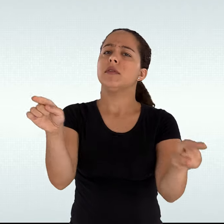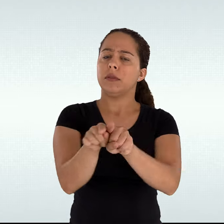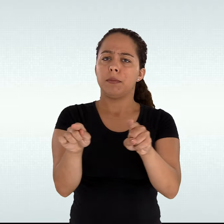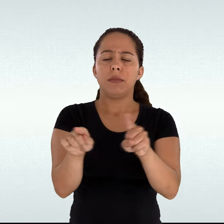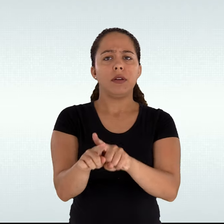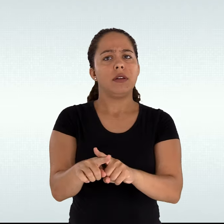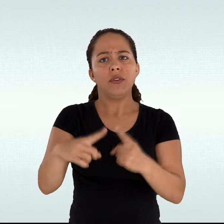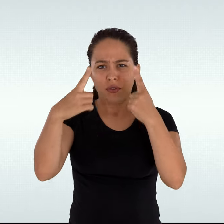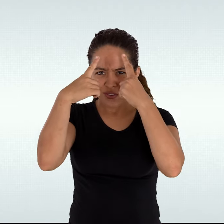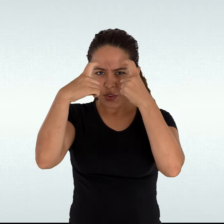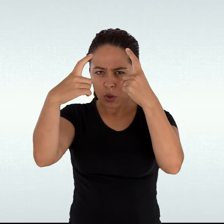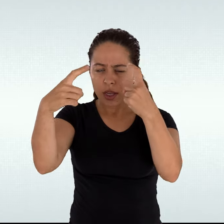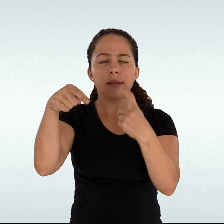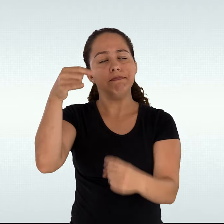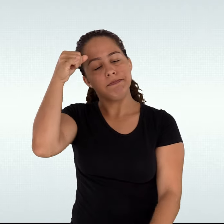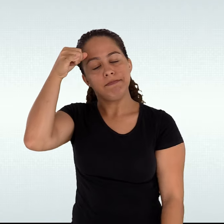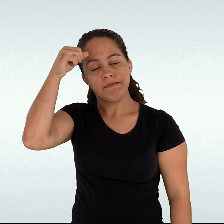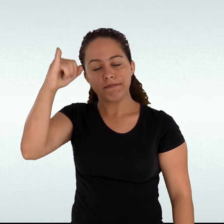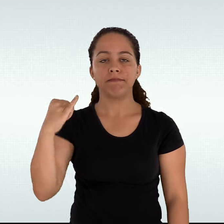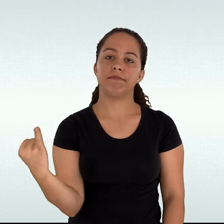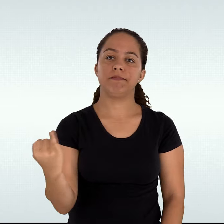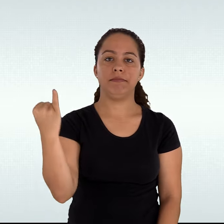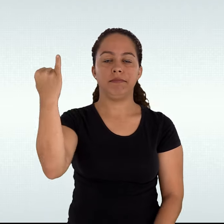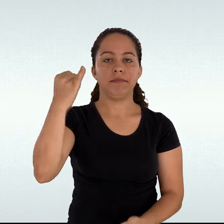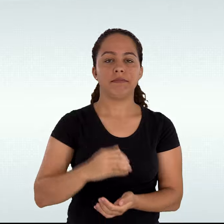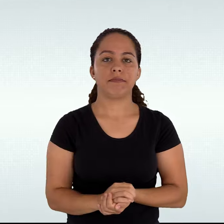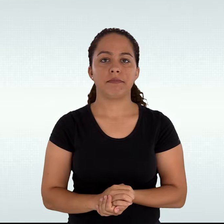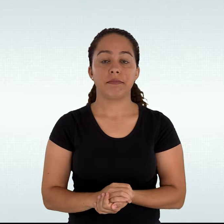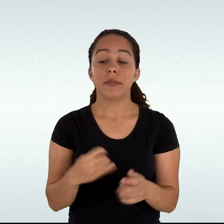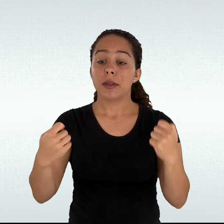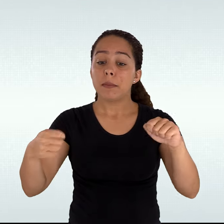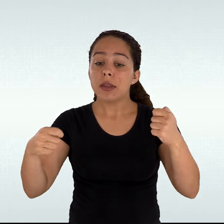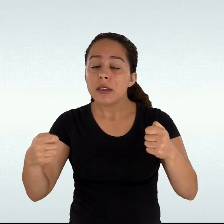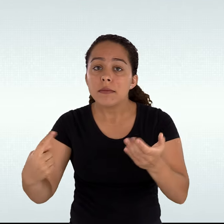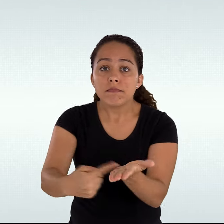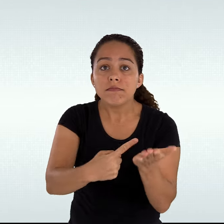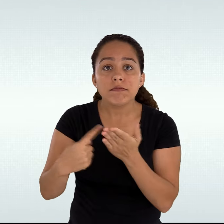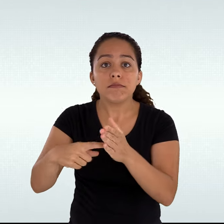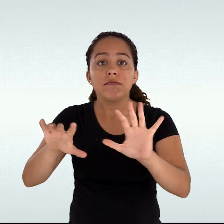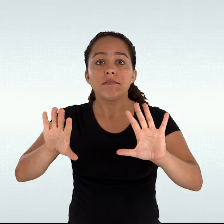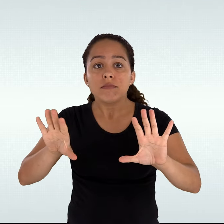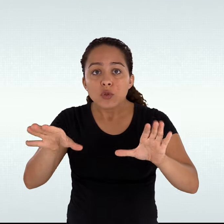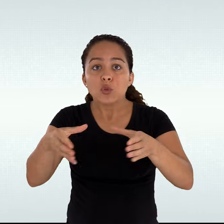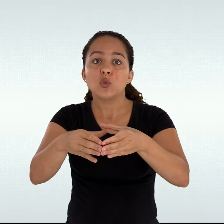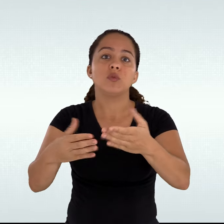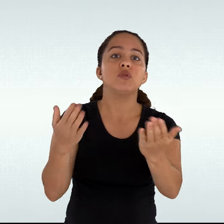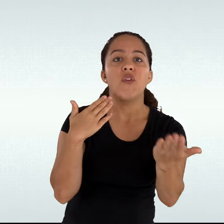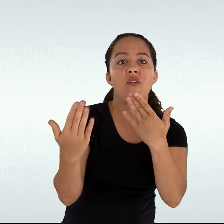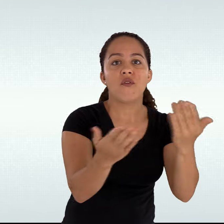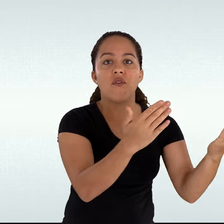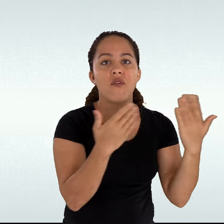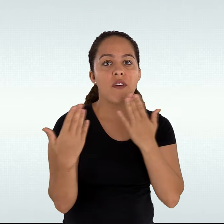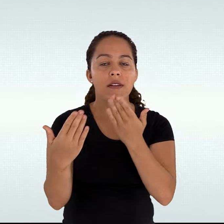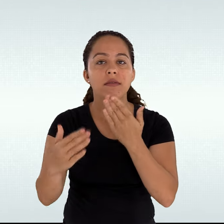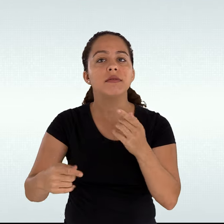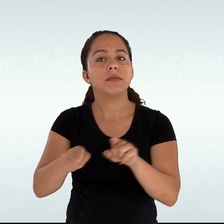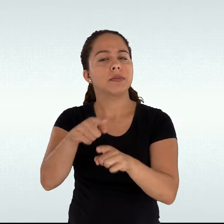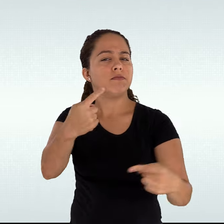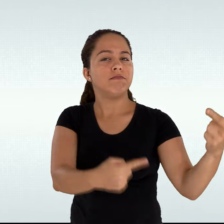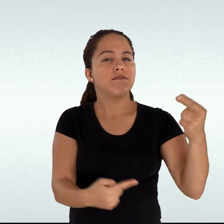Rodas de conversa, debates orientados, peças de teatro, produção musical e palestras,